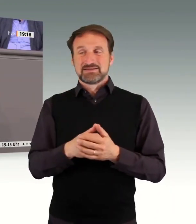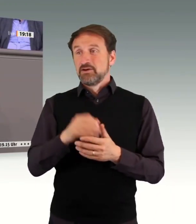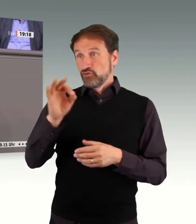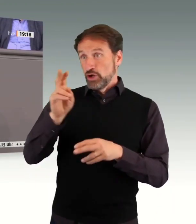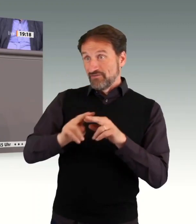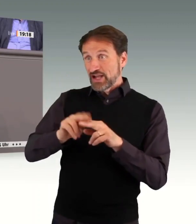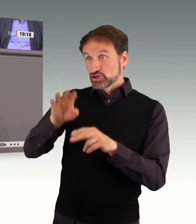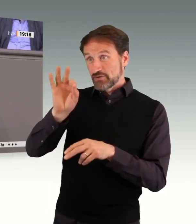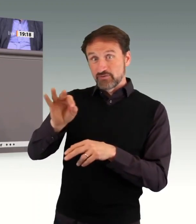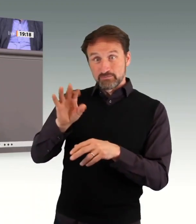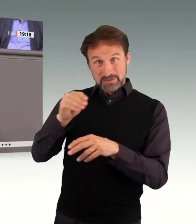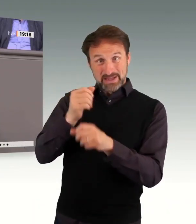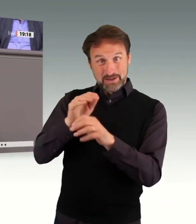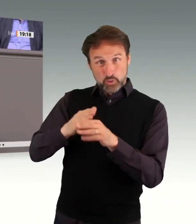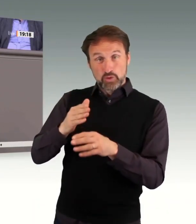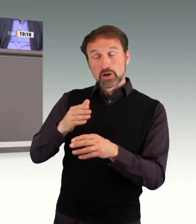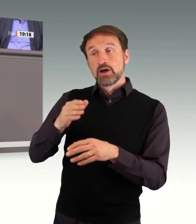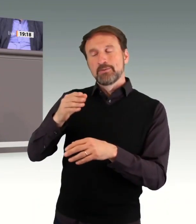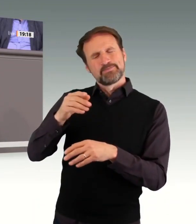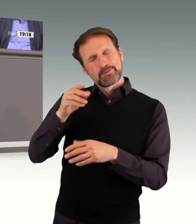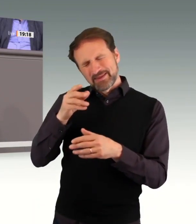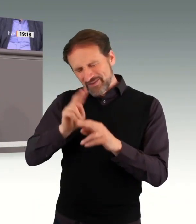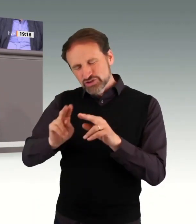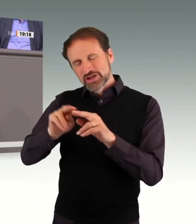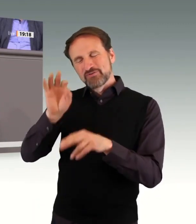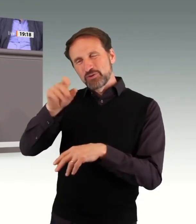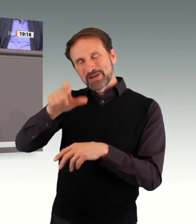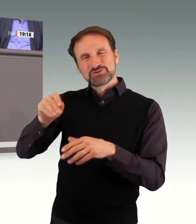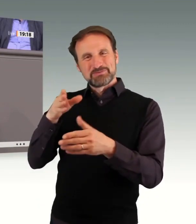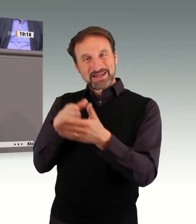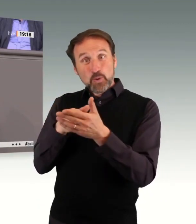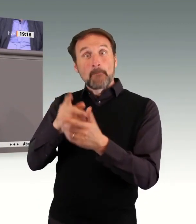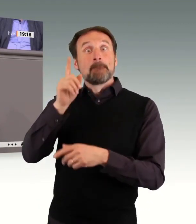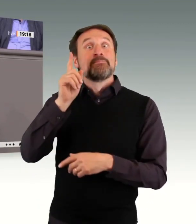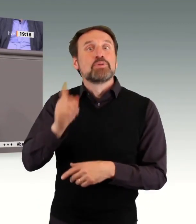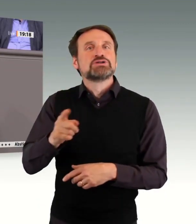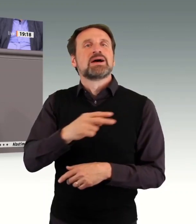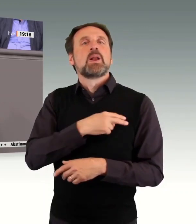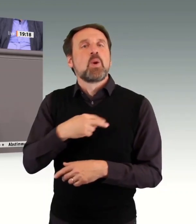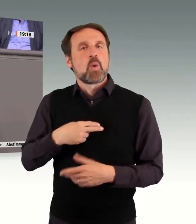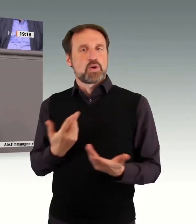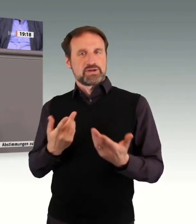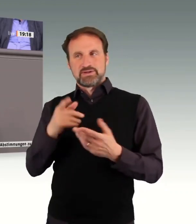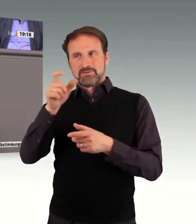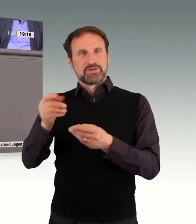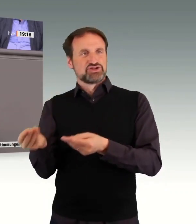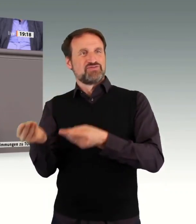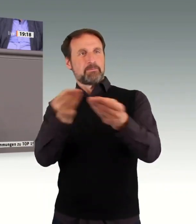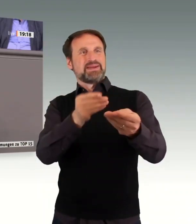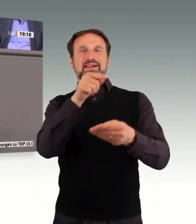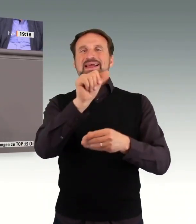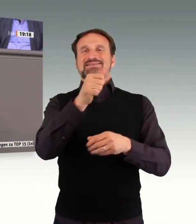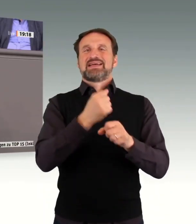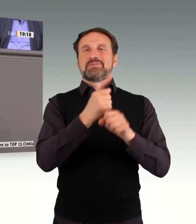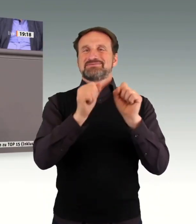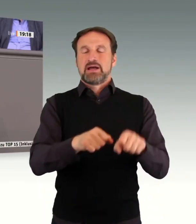Behinderung in den ersten Arbeitsmarkt zu vermitteln. Heute ist es noch so, dass es für sie wirtschaftlich eher schlechter ist, und deswegen müssen